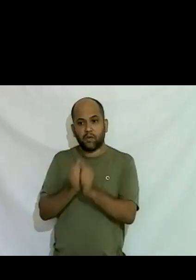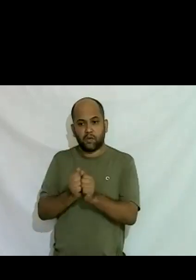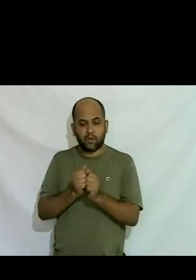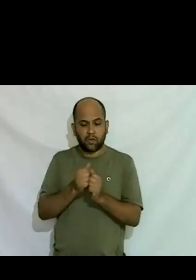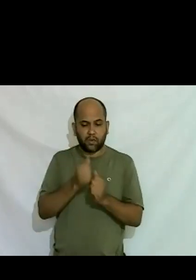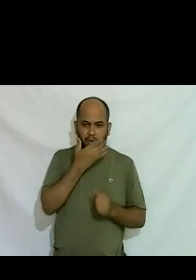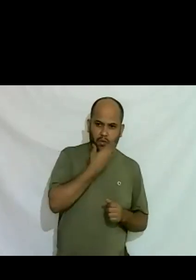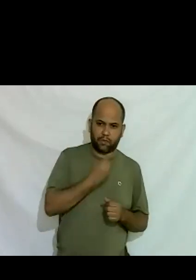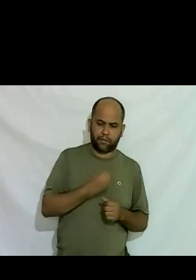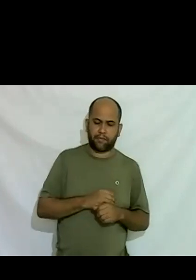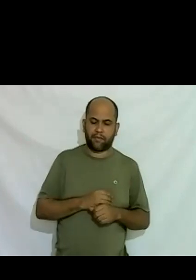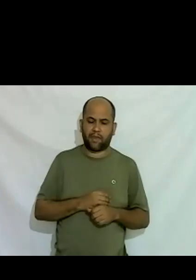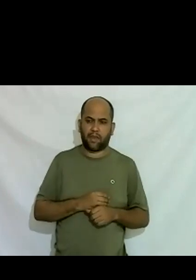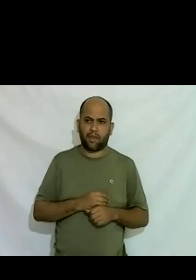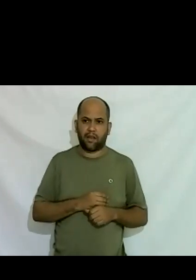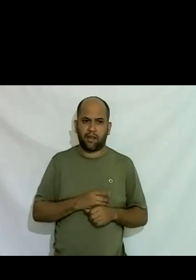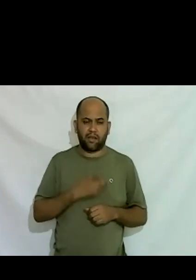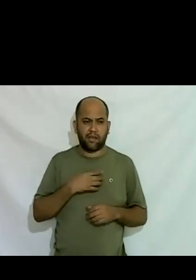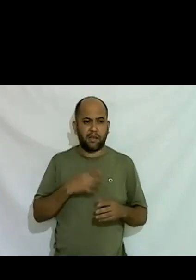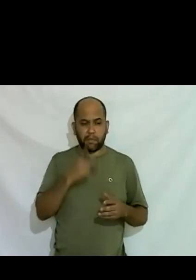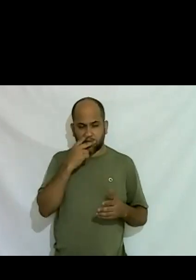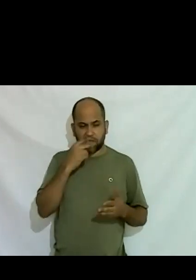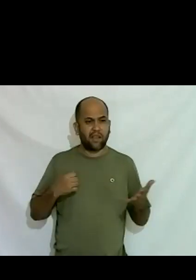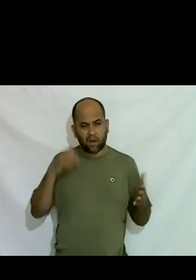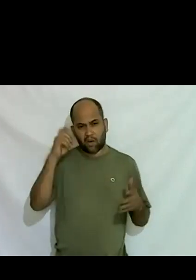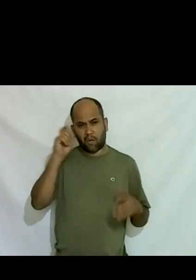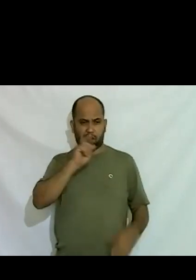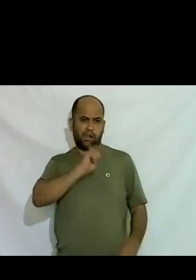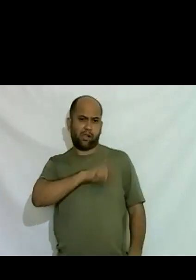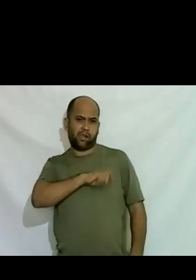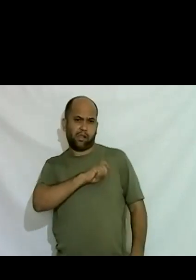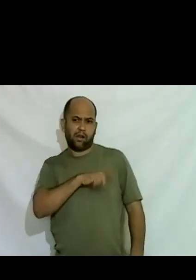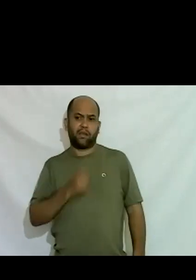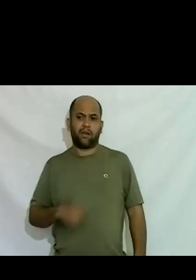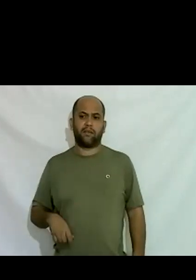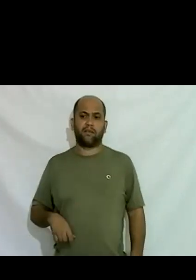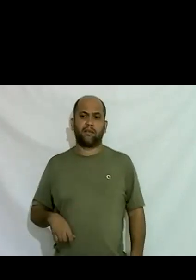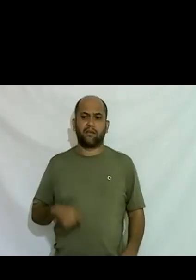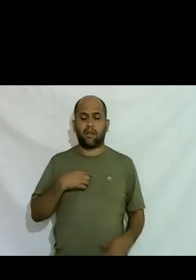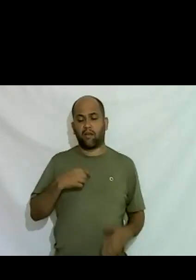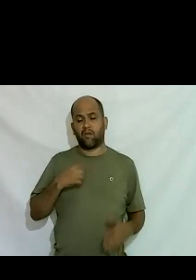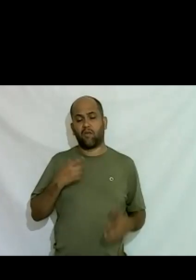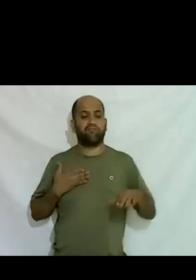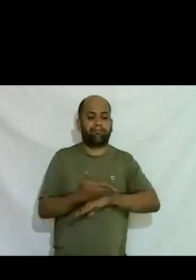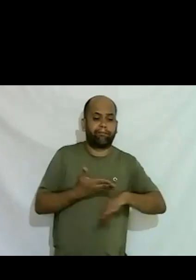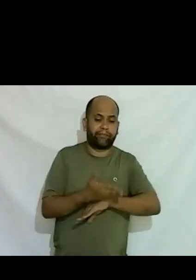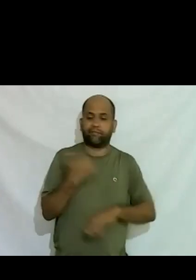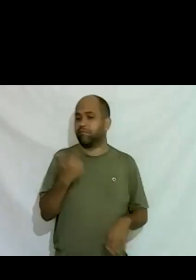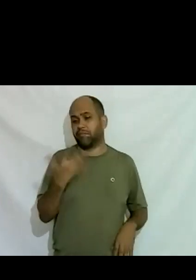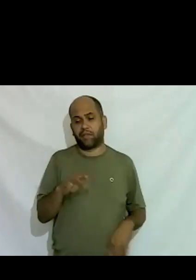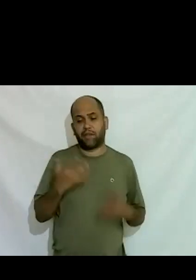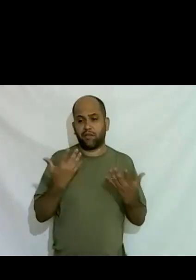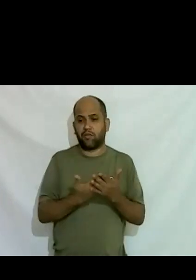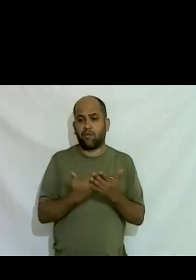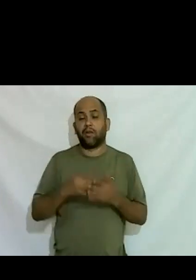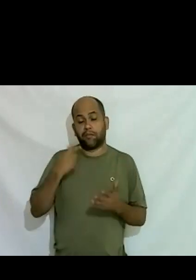e aquilo pra mim foi uma violência né muito grande eu não queria mais ir pra escola mas minha mãe me obrigava a ir e aí eu